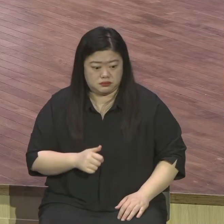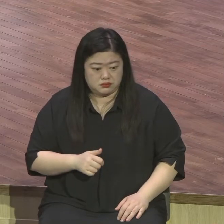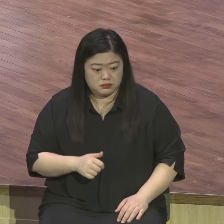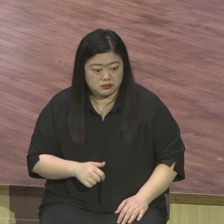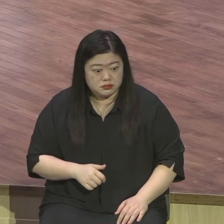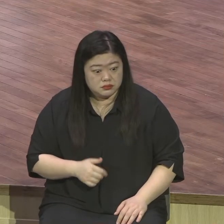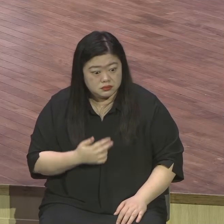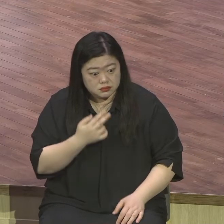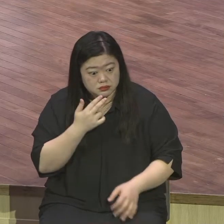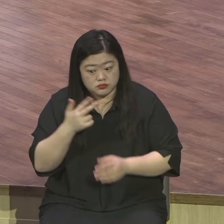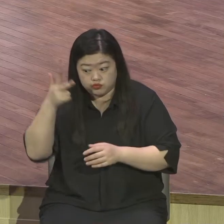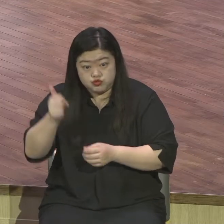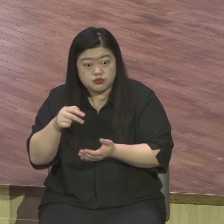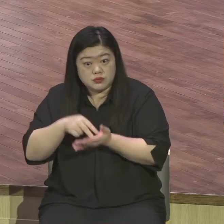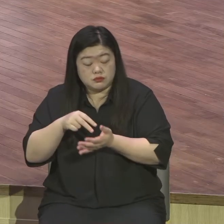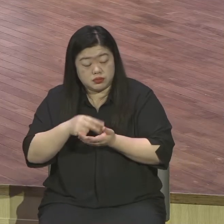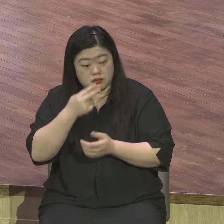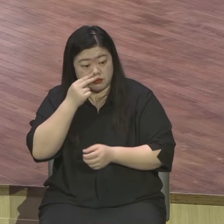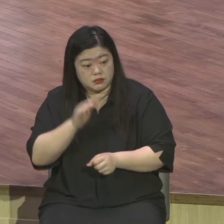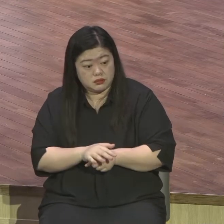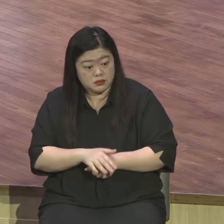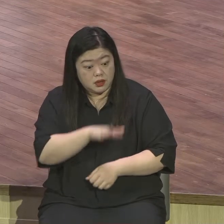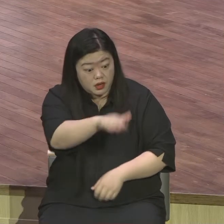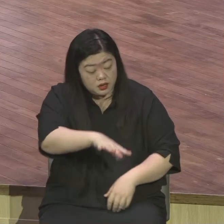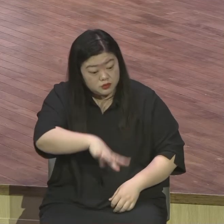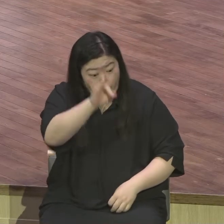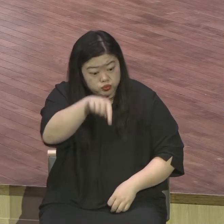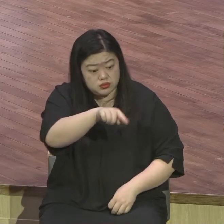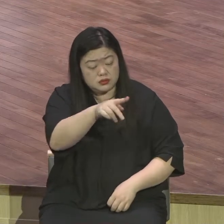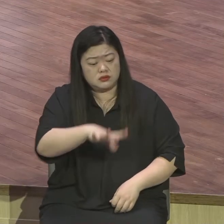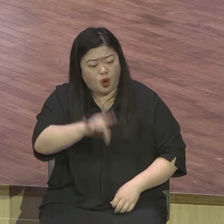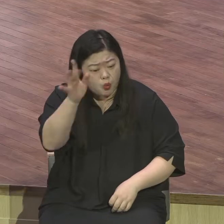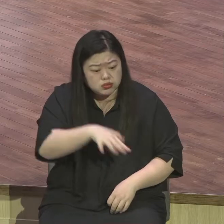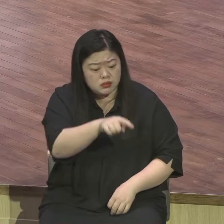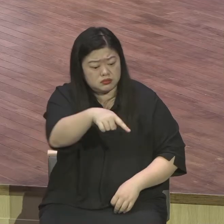상해졌어 내가 교회 더러워 못 나가겠네